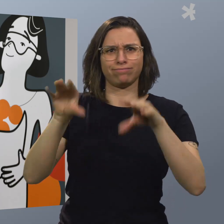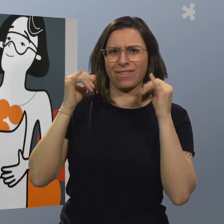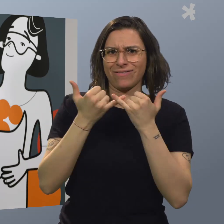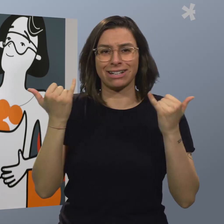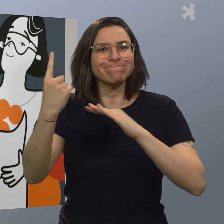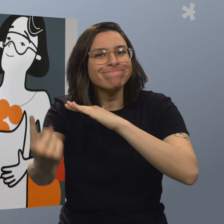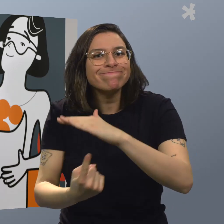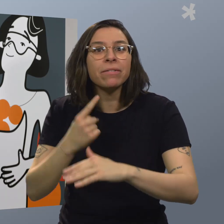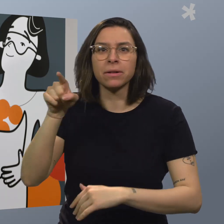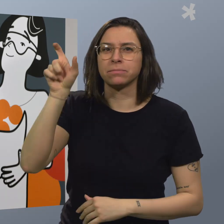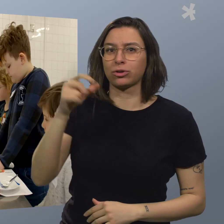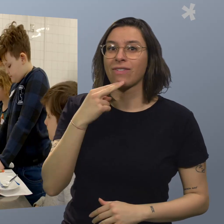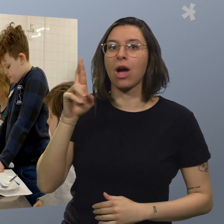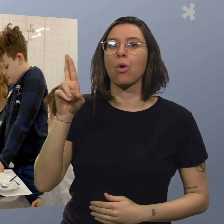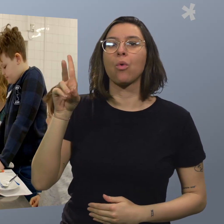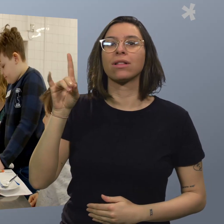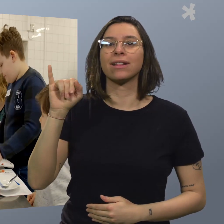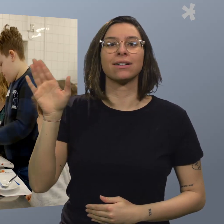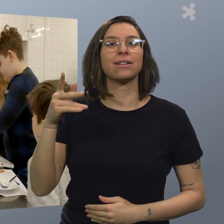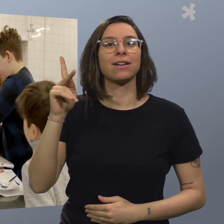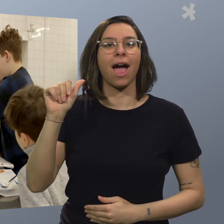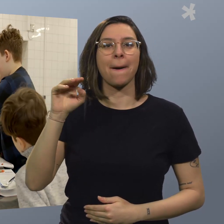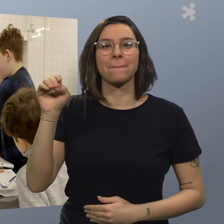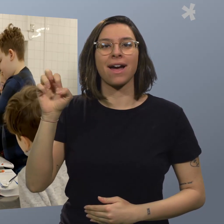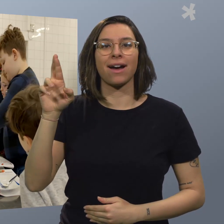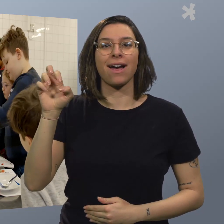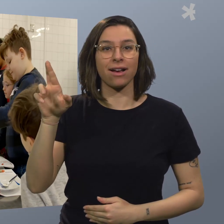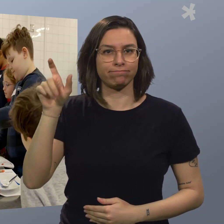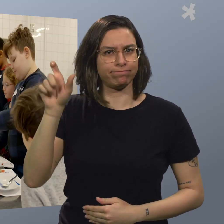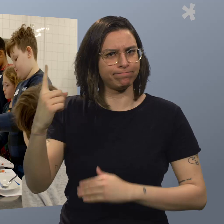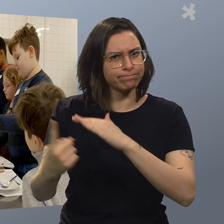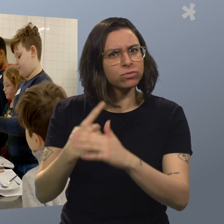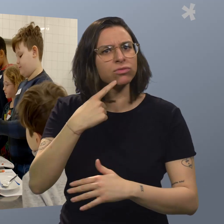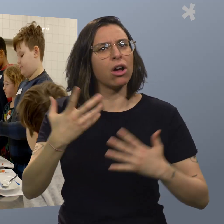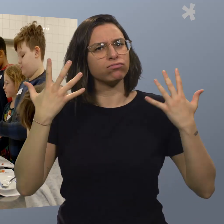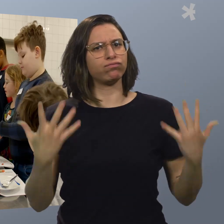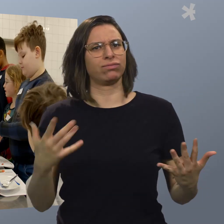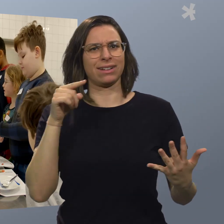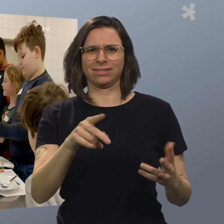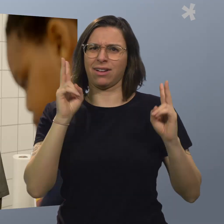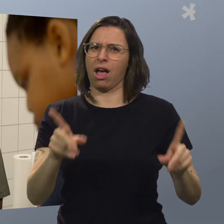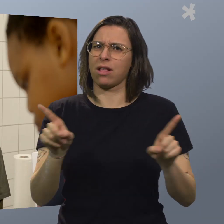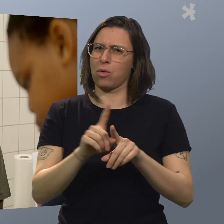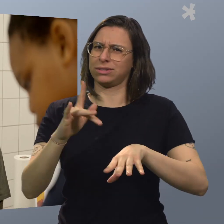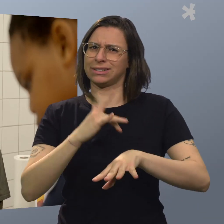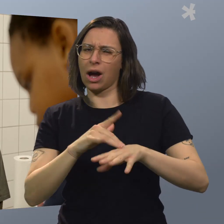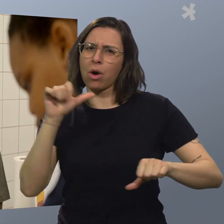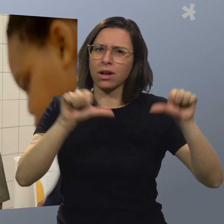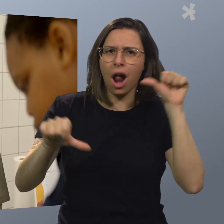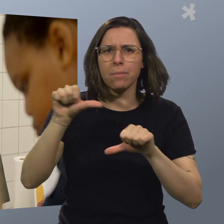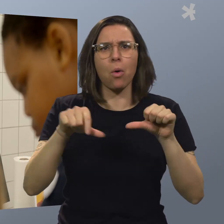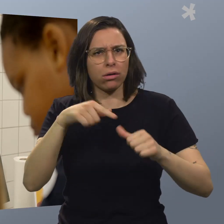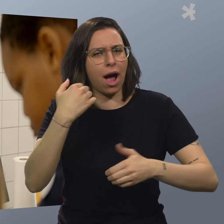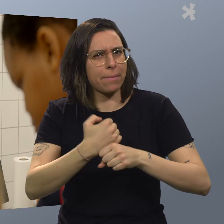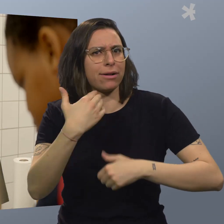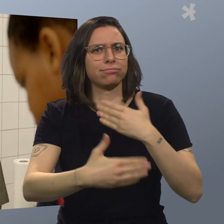Rudi Kammerer gekommen ist und gesagt hat, wir könnten auch das Sensorik-Labor machen. Also die Zusammenarbeit war vorher schon da, aber